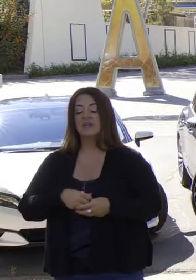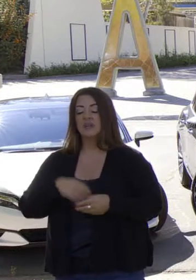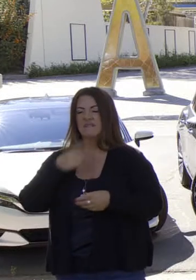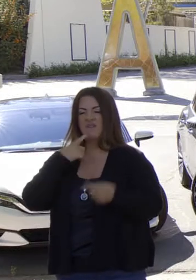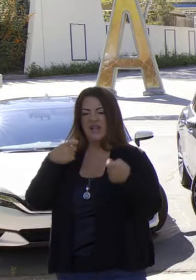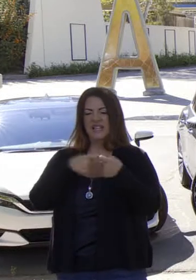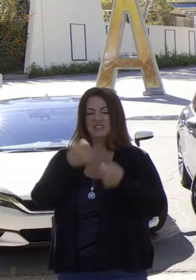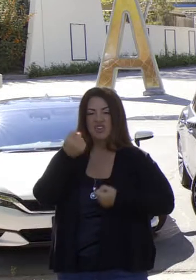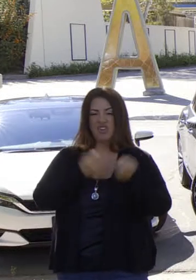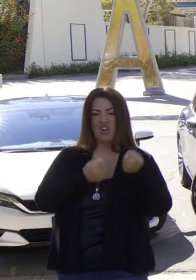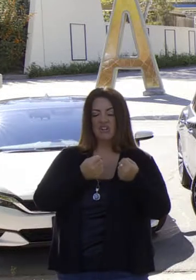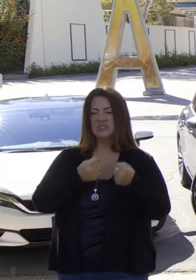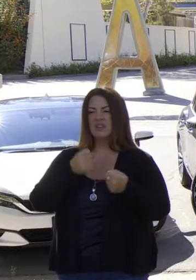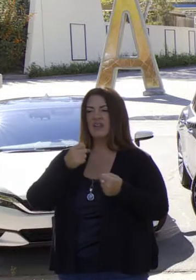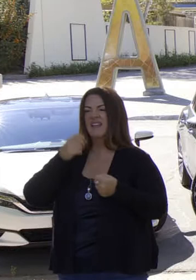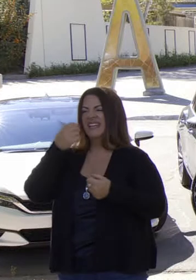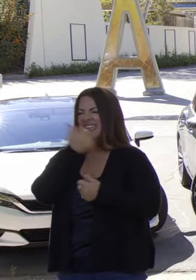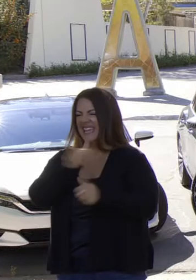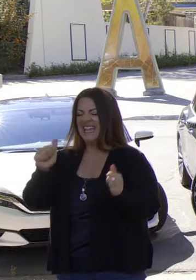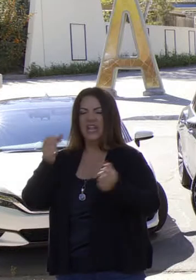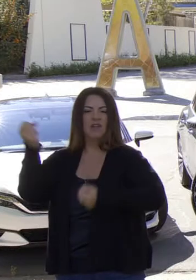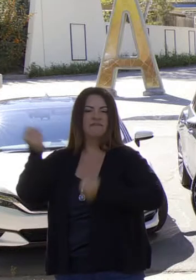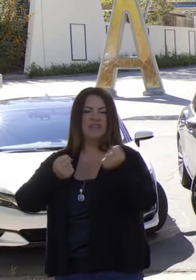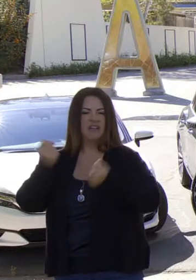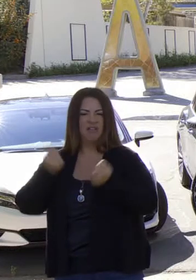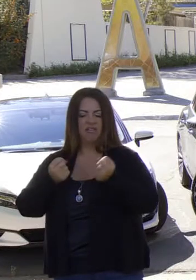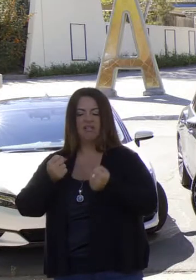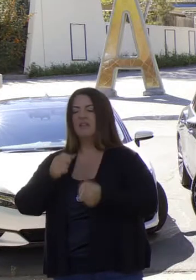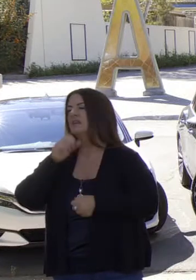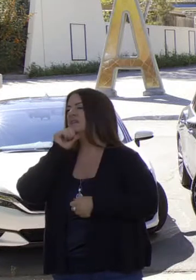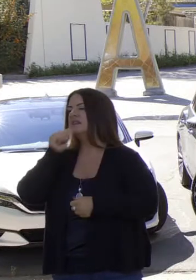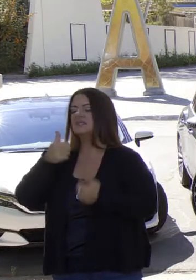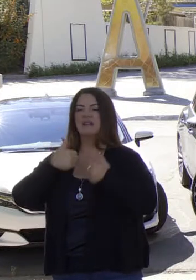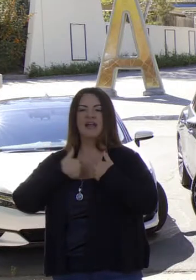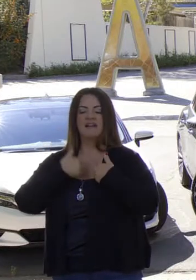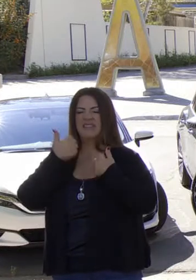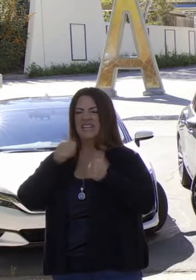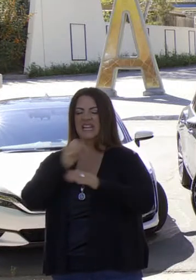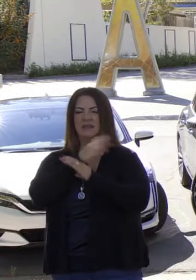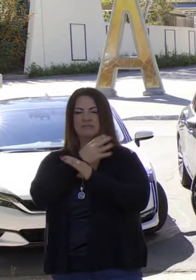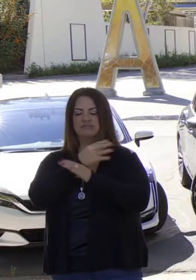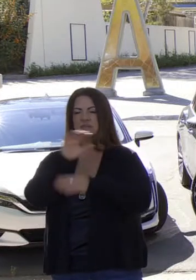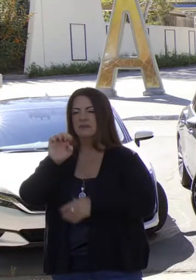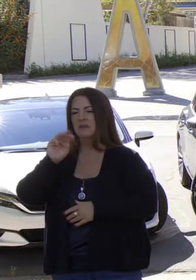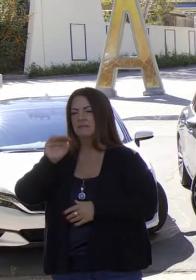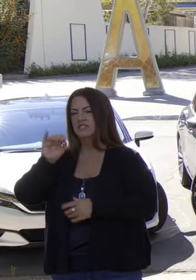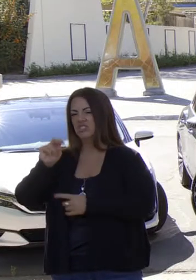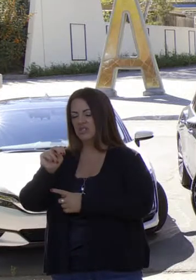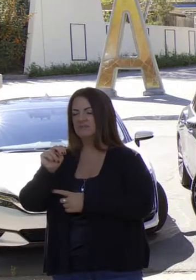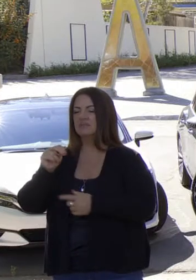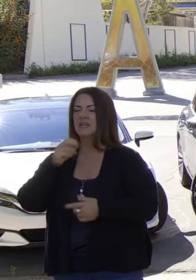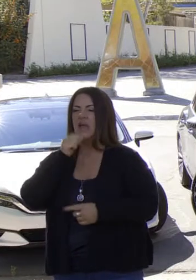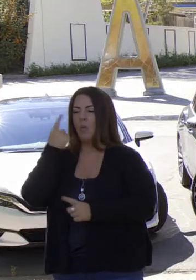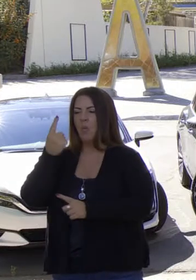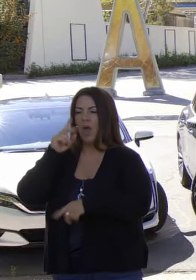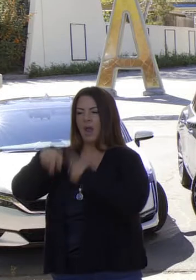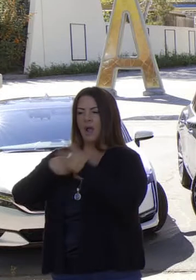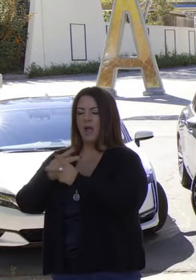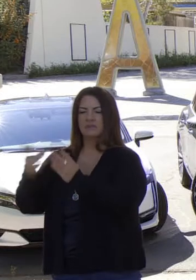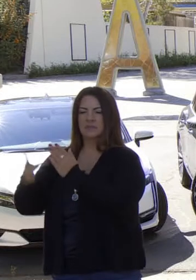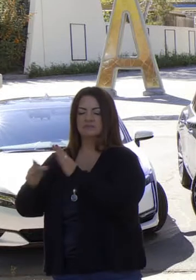vehículos eléctricos en el estado, sino también vehículos de cero emisiones. No estamos comprometidos a una sola tecnología